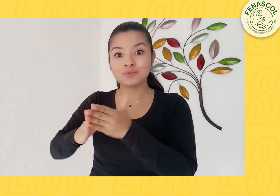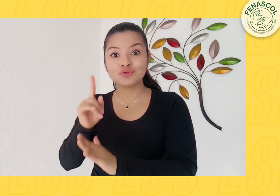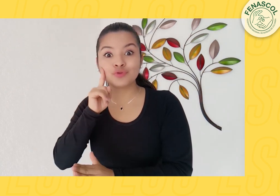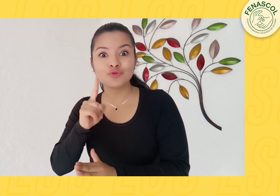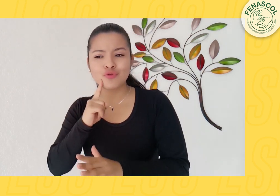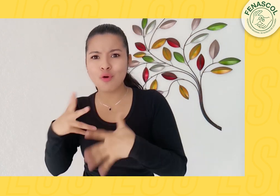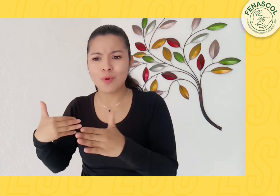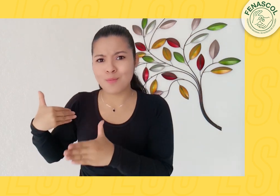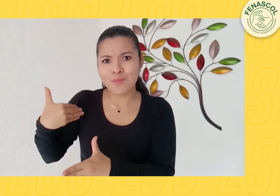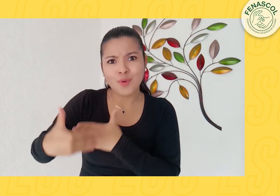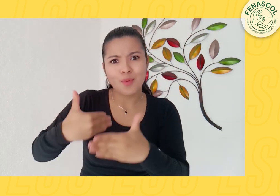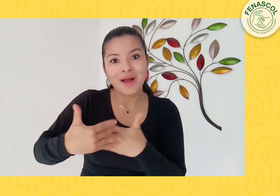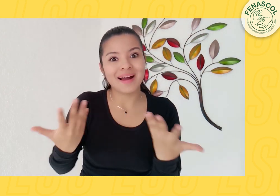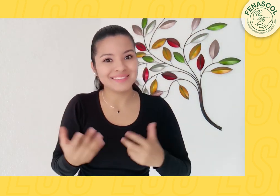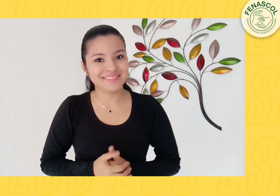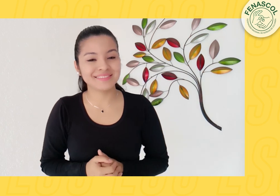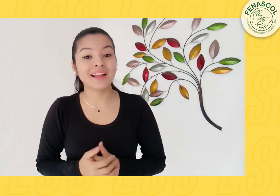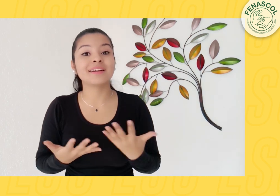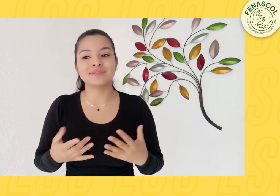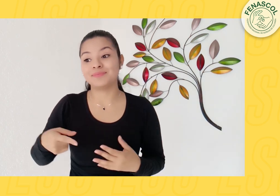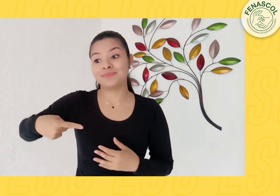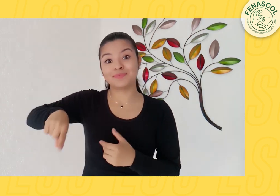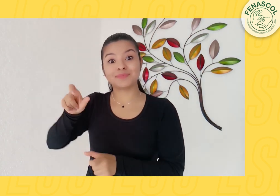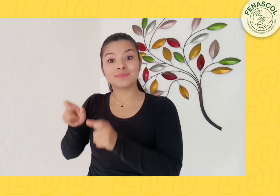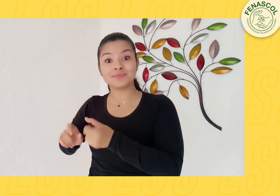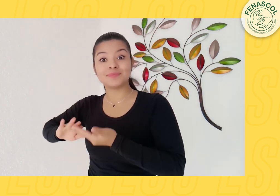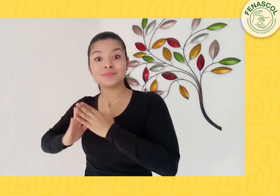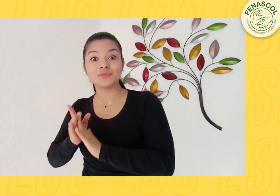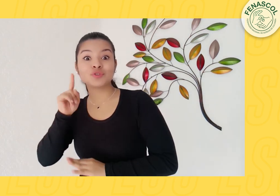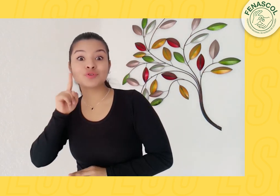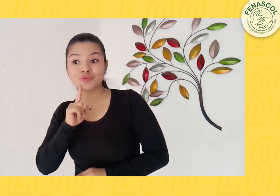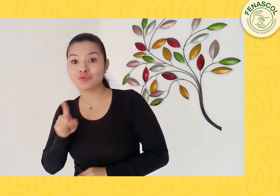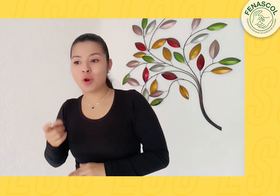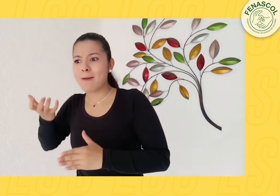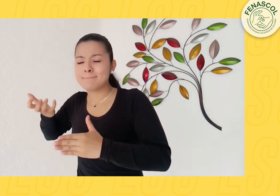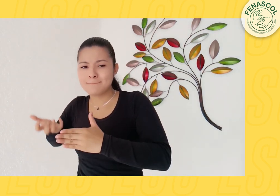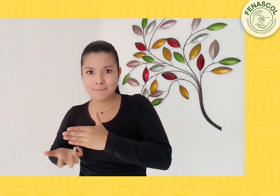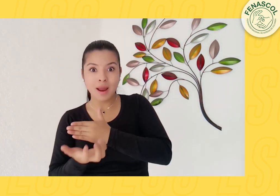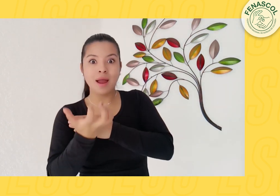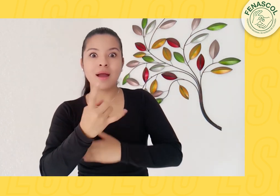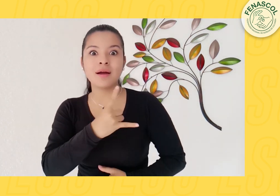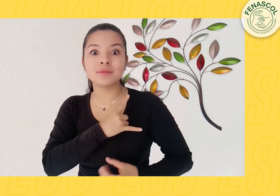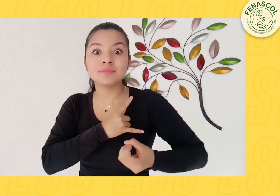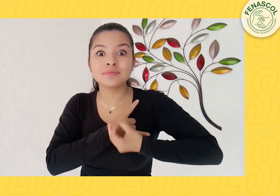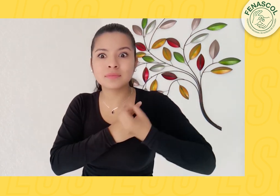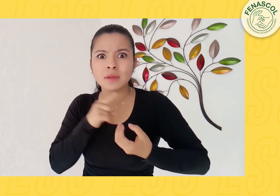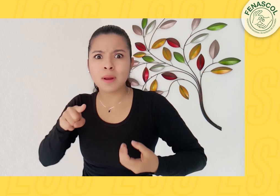inclusión a la educación de las personas sordas, en qué fecha la universidad dio